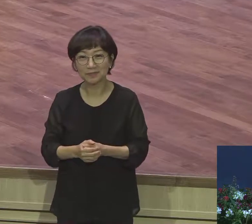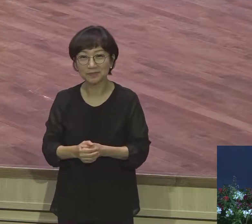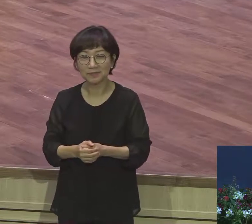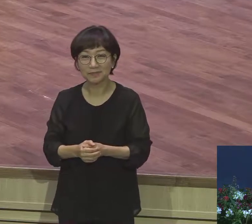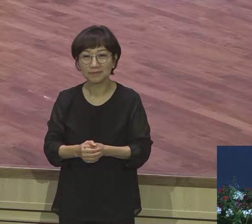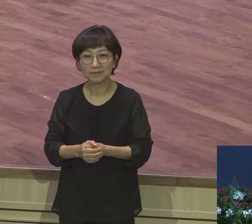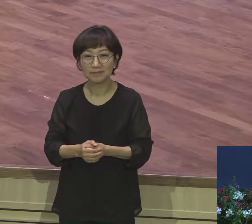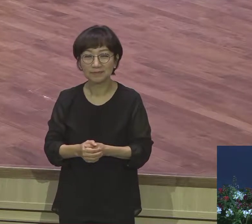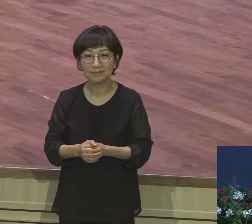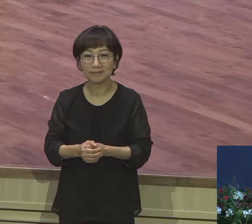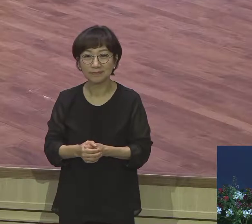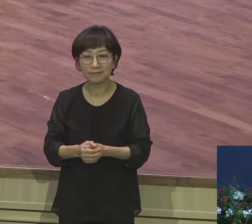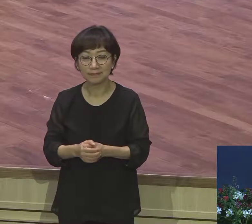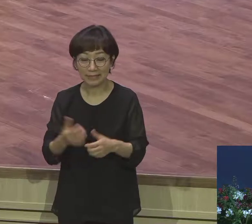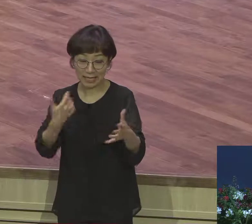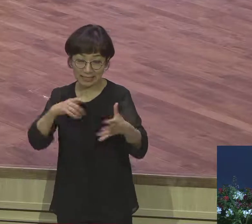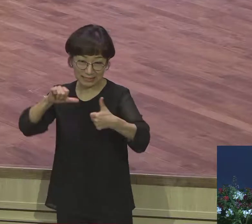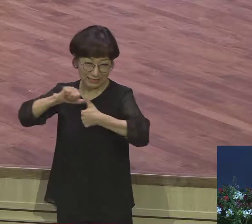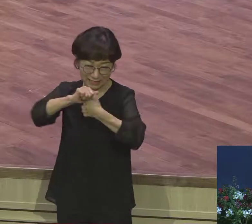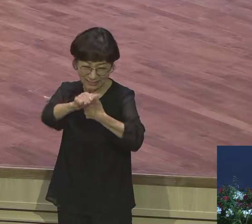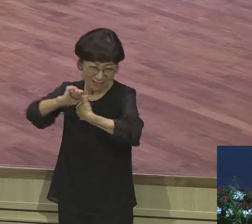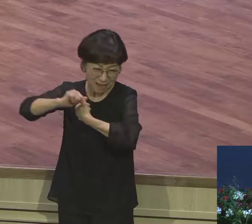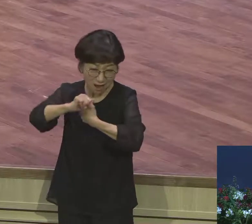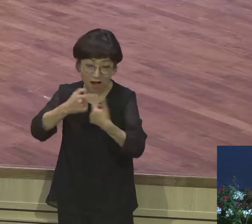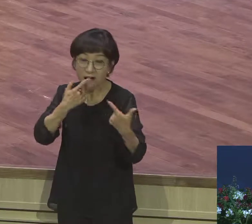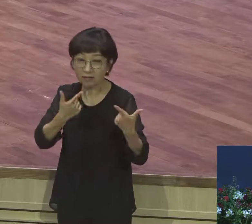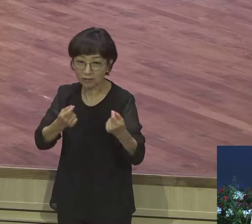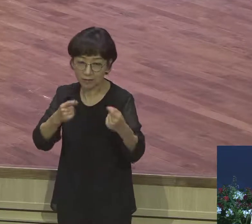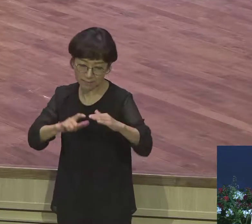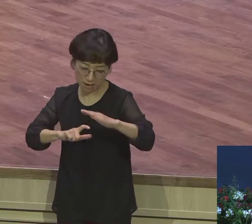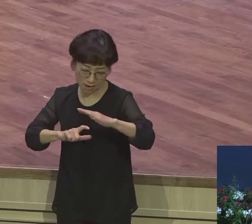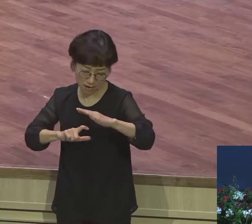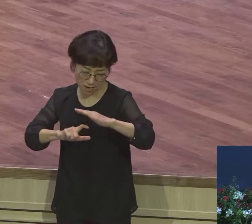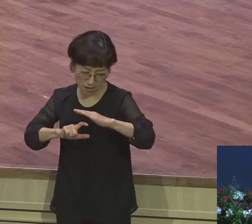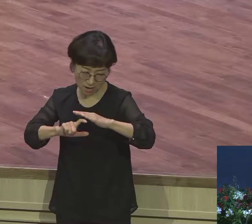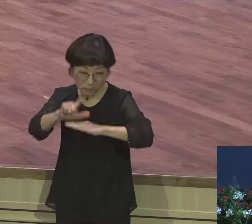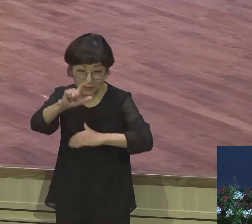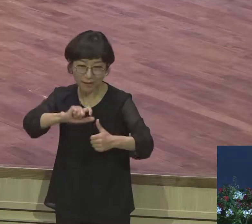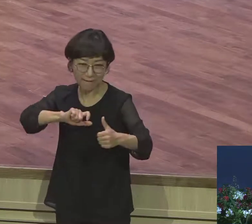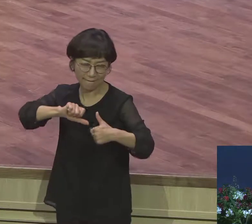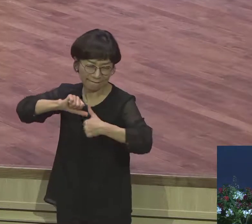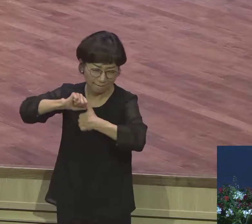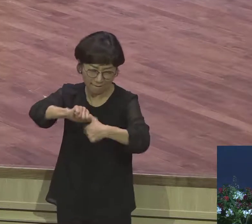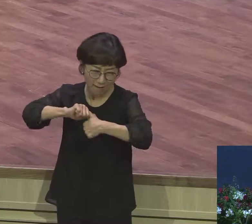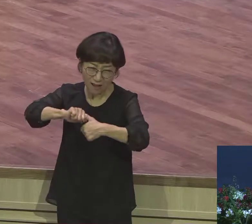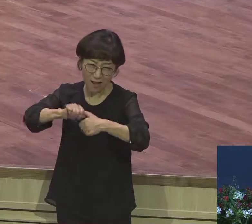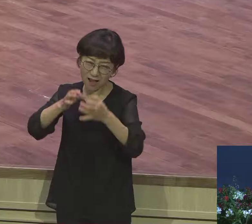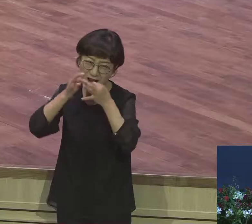실험하듯이 밤새도록 매달려 울부짖은 거예요 그냥 부르짖은 겁니다